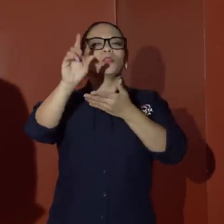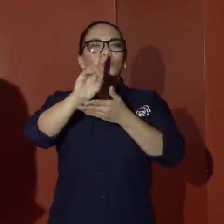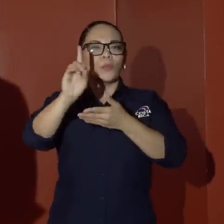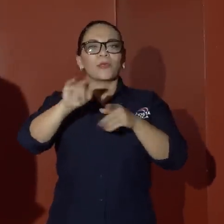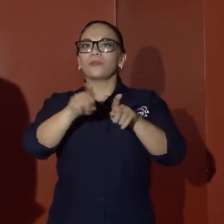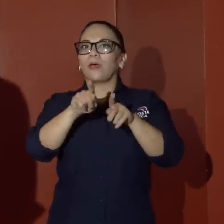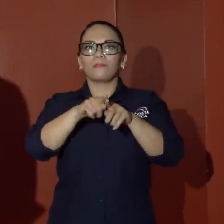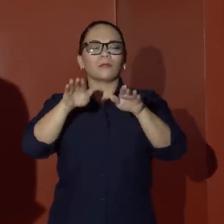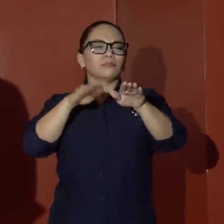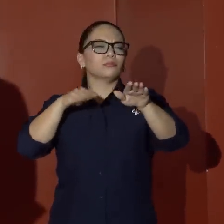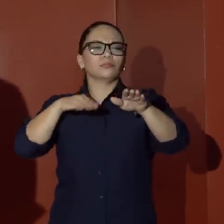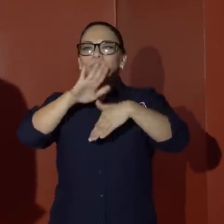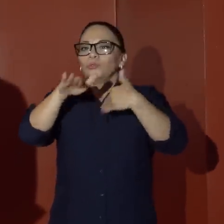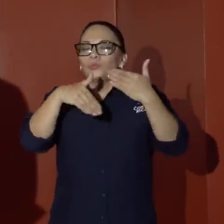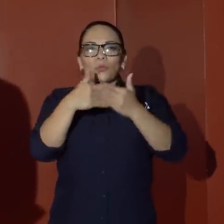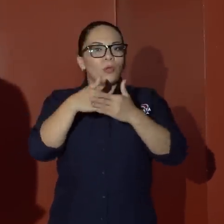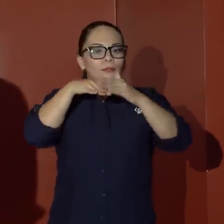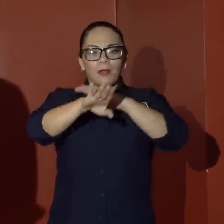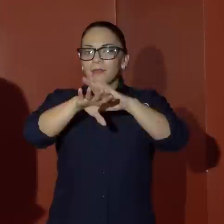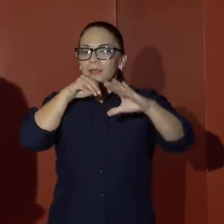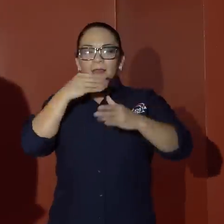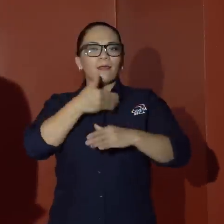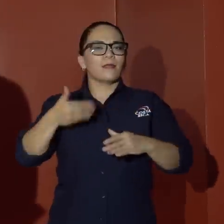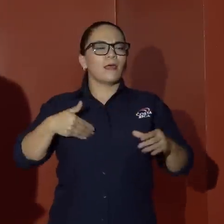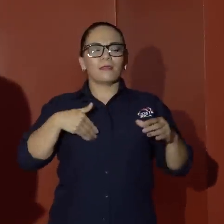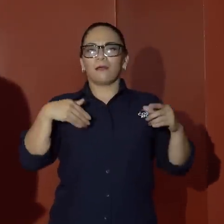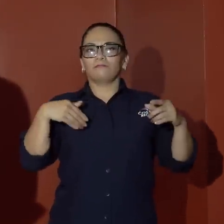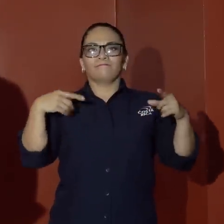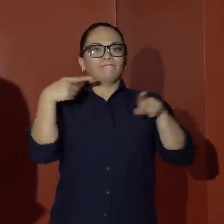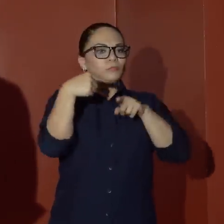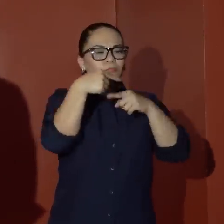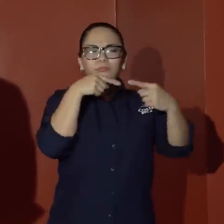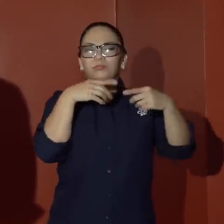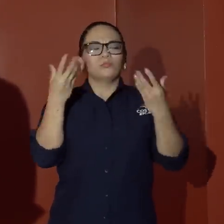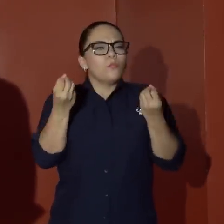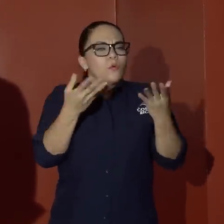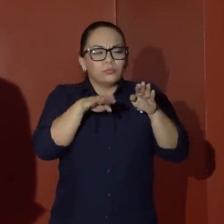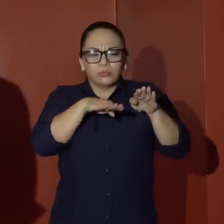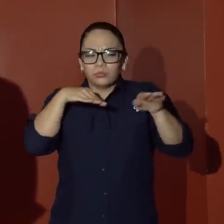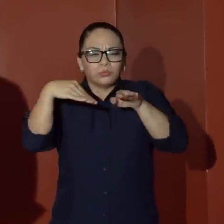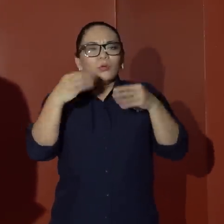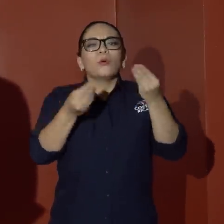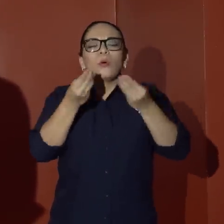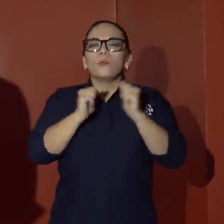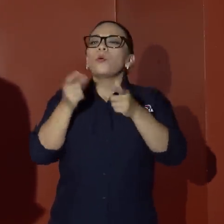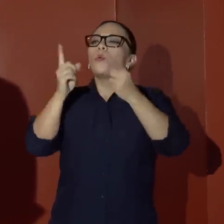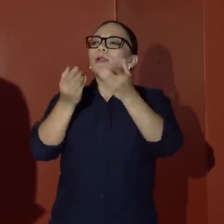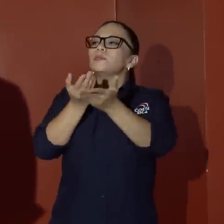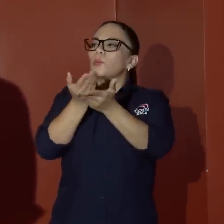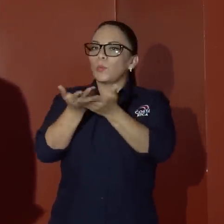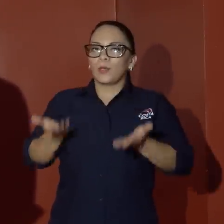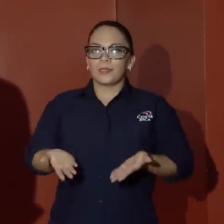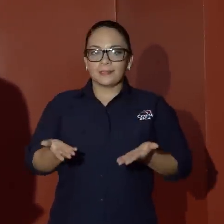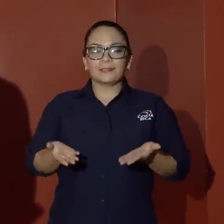Heredia, casi que todas las salidas para Heredia y para Rajuela, pues es un colapso vial a la hora pico. ¿Qué propuestas hay para